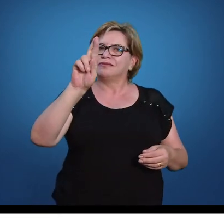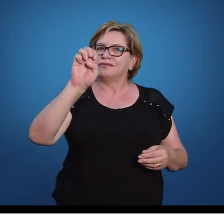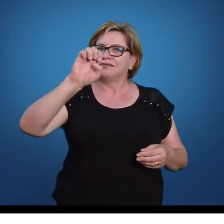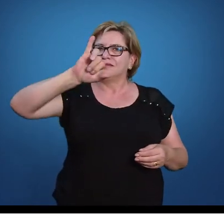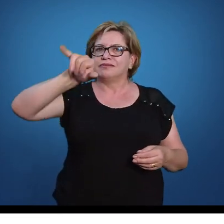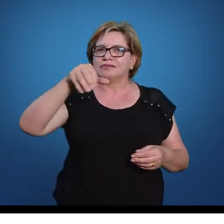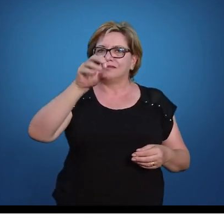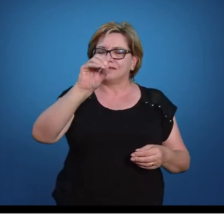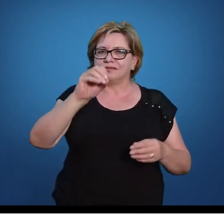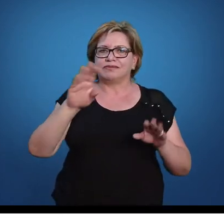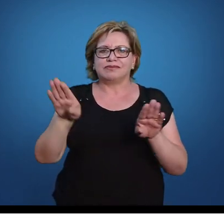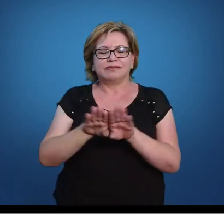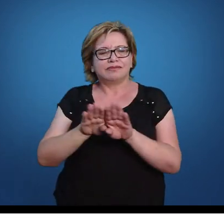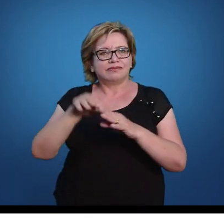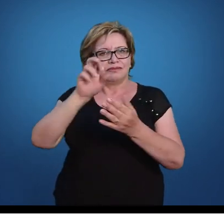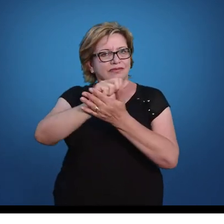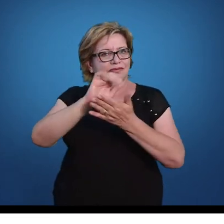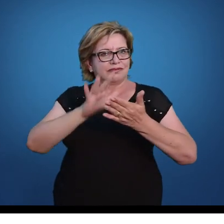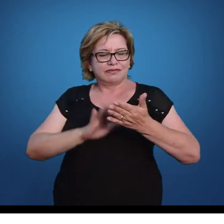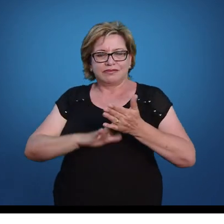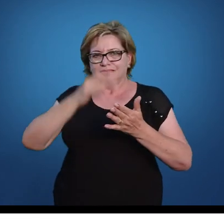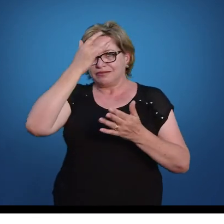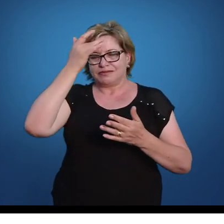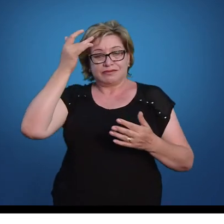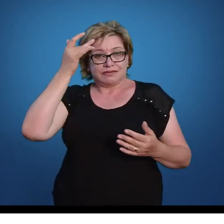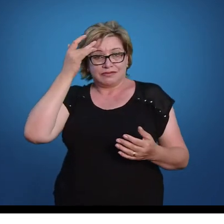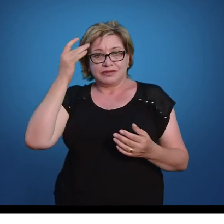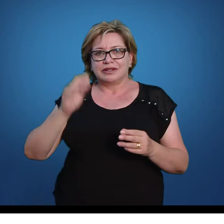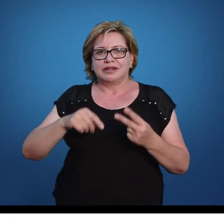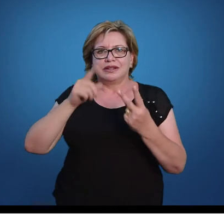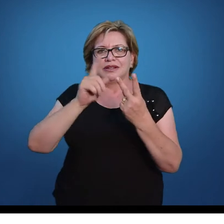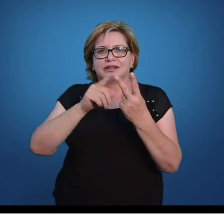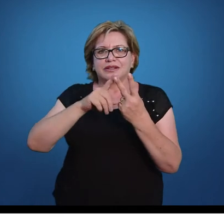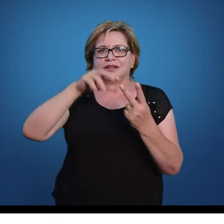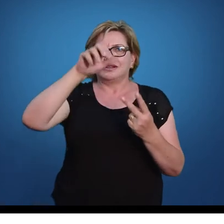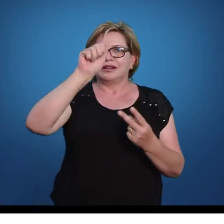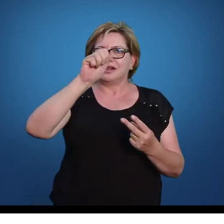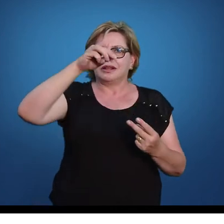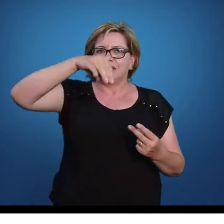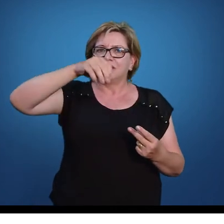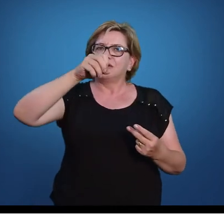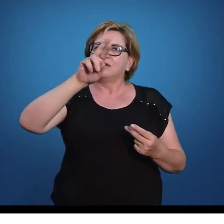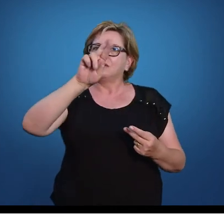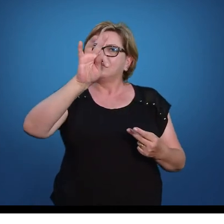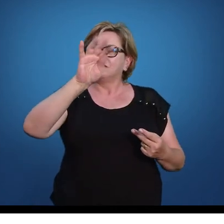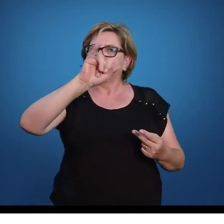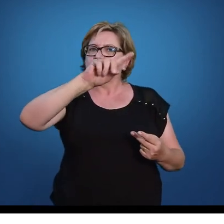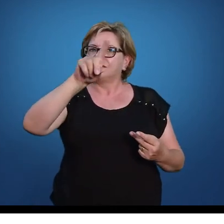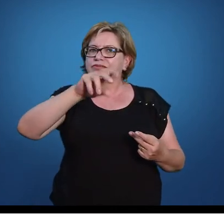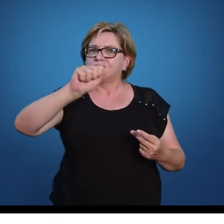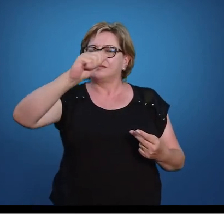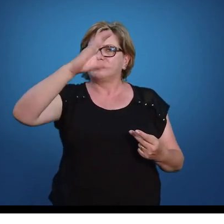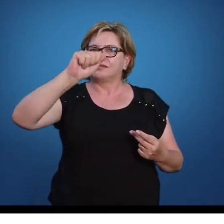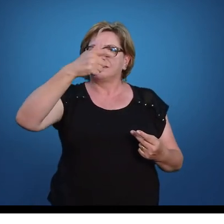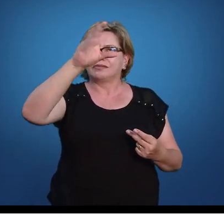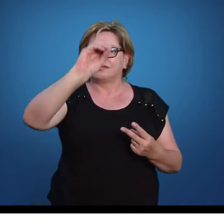atividades vinculando pessoa física. E o sistema de amortização constante, que é o sistema